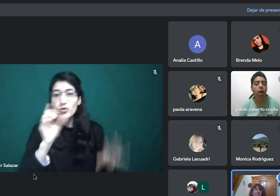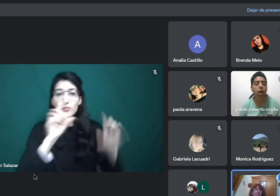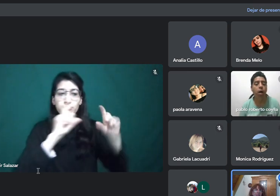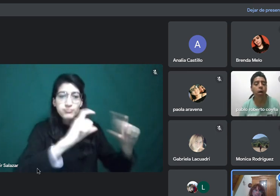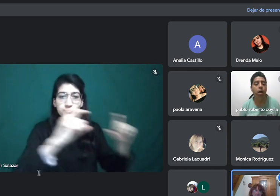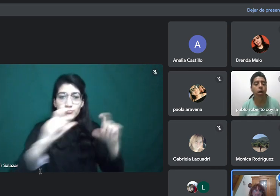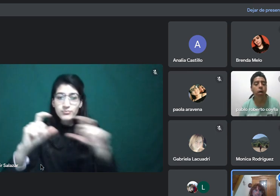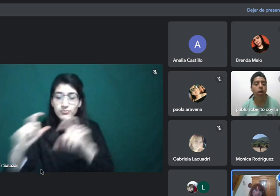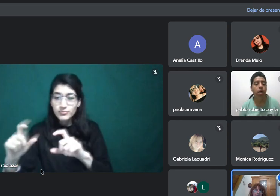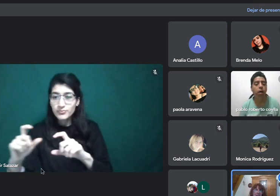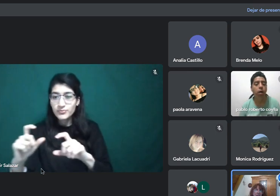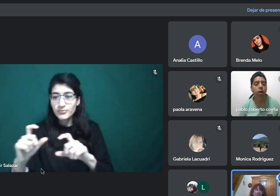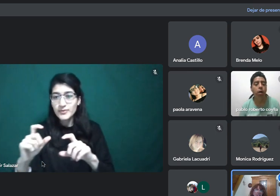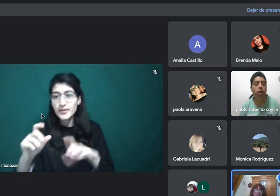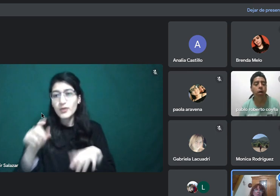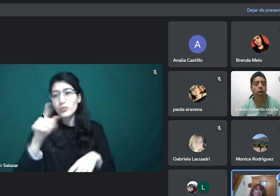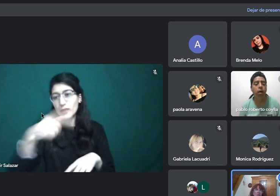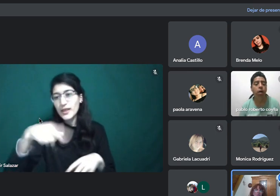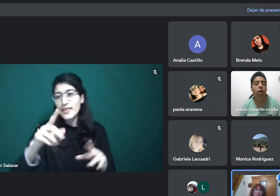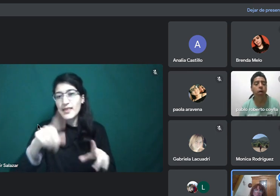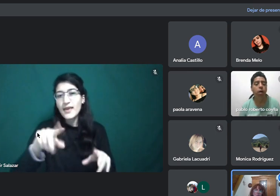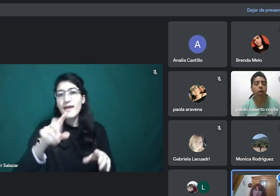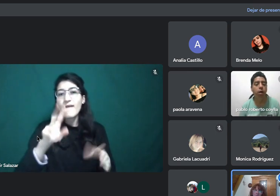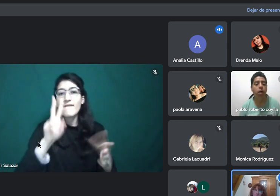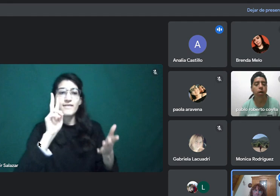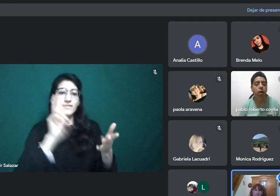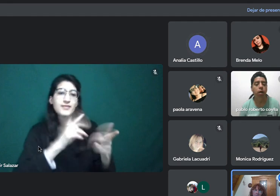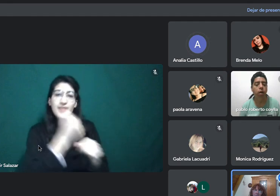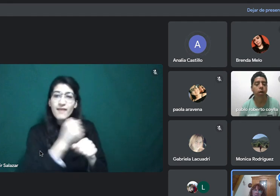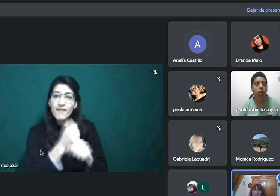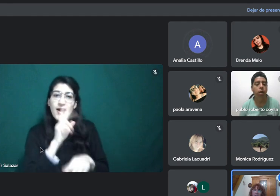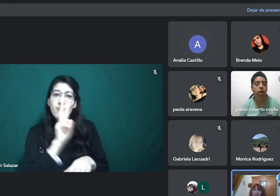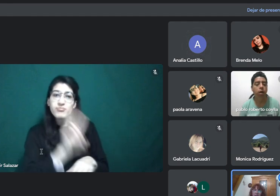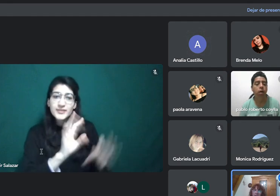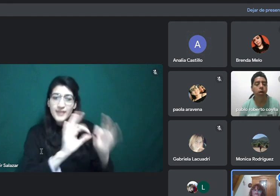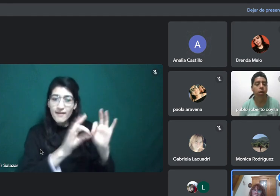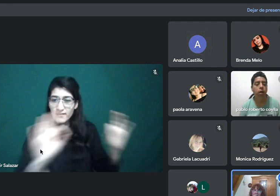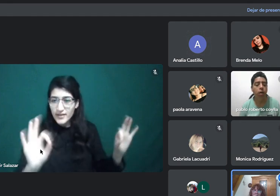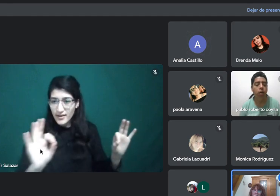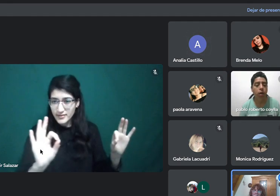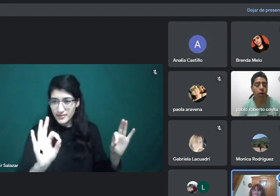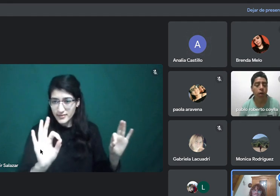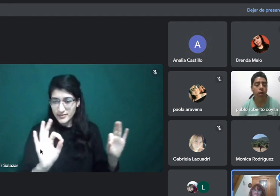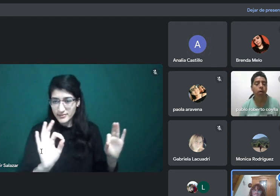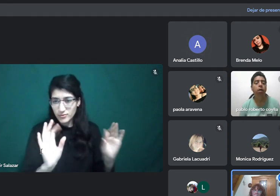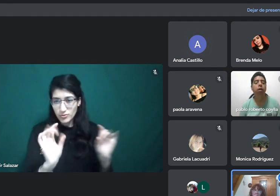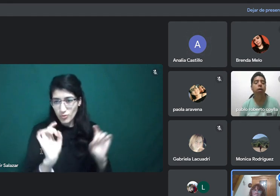esas frases, ¿sí? Y la traducción son, al final, tenía,